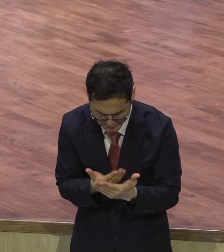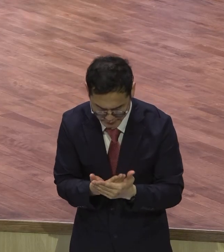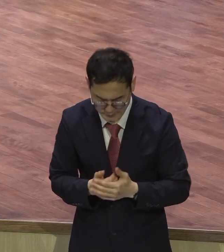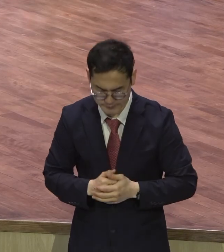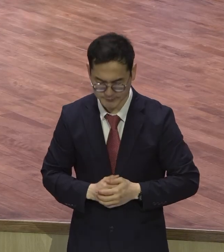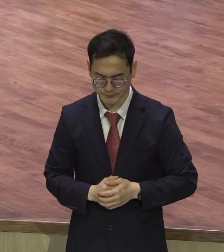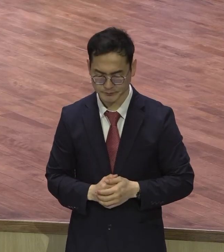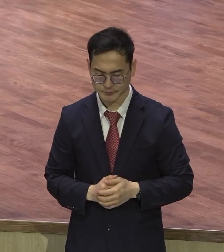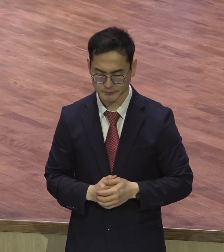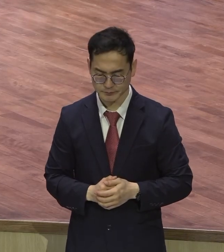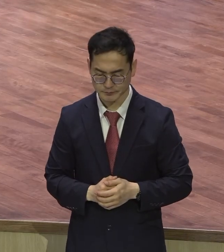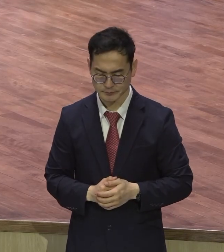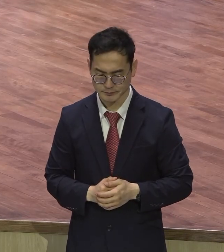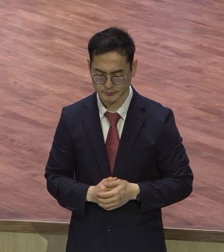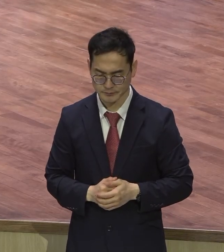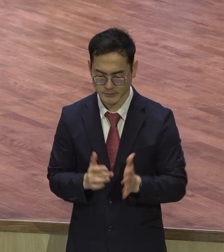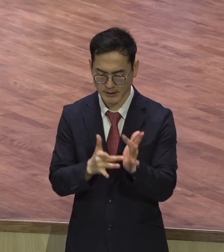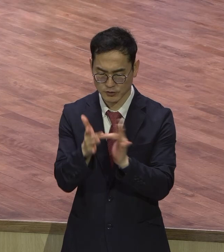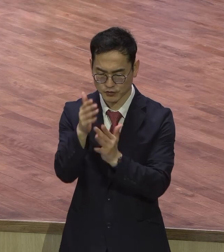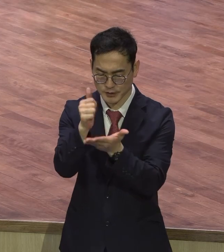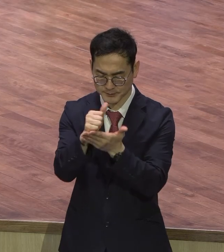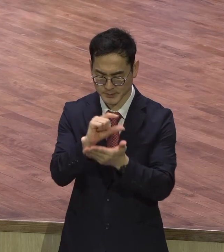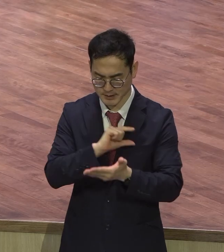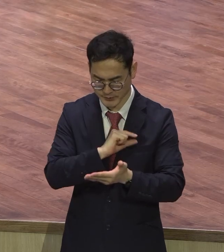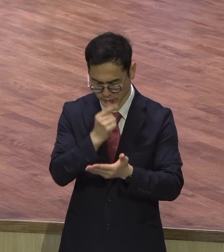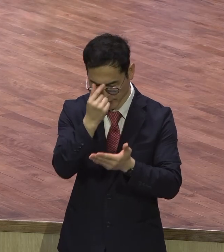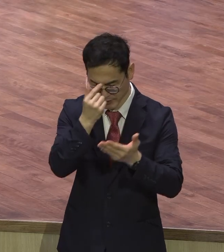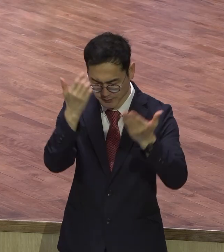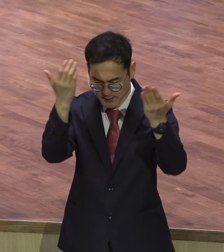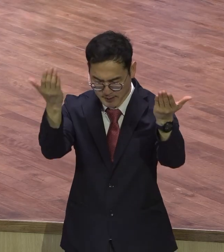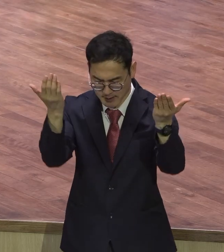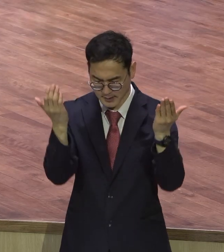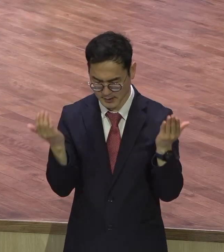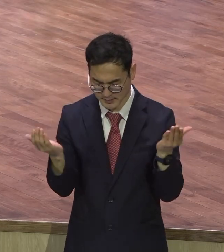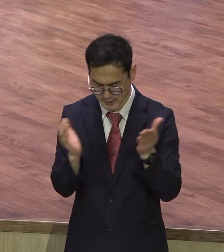하여 주옵소서 예수의 성 받들어 기도합니다 아멘